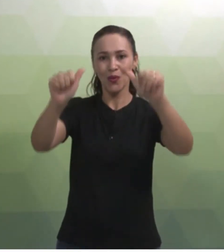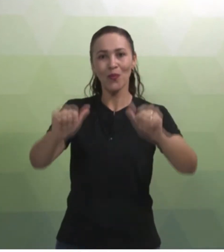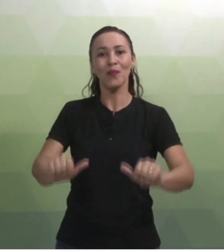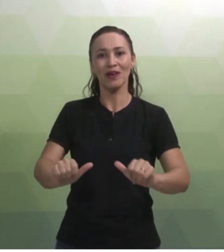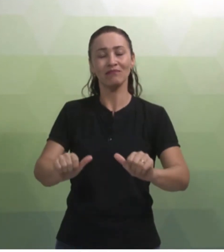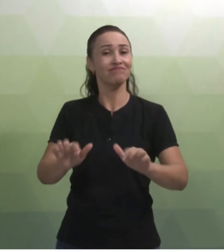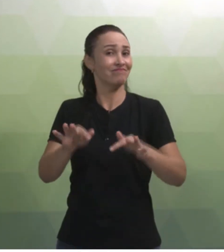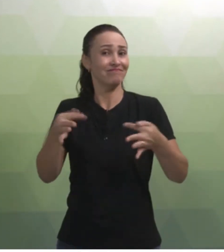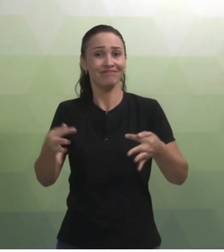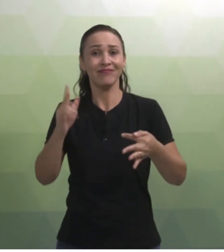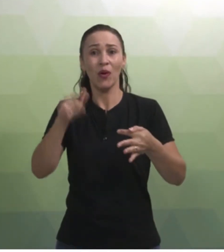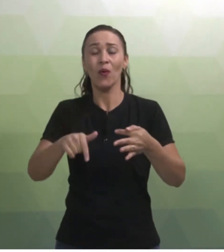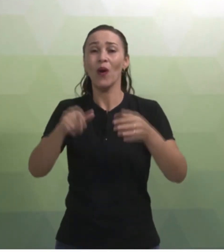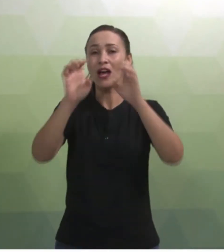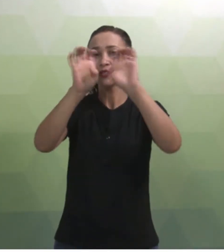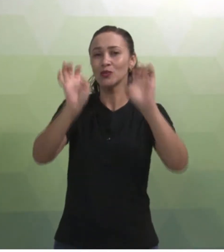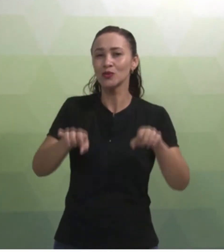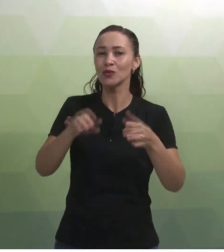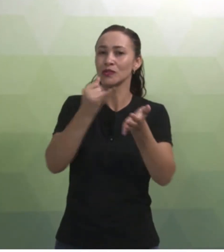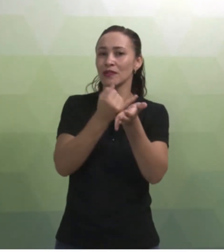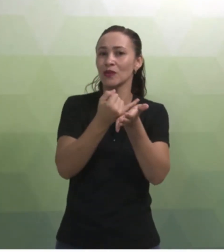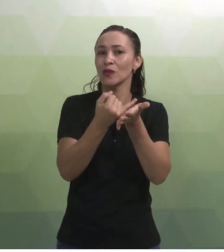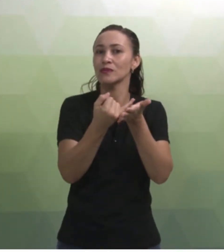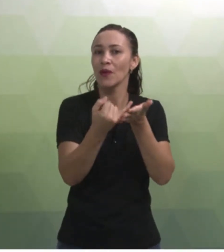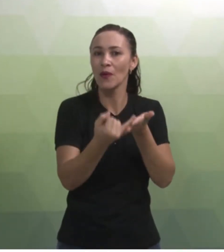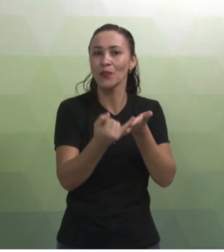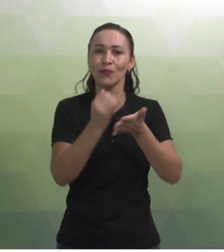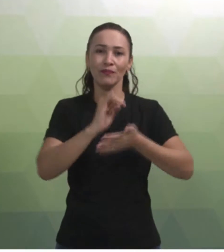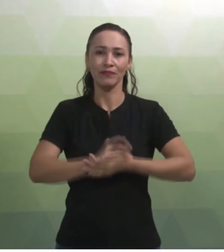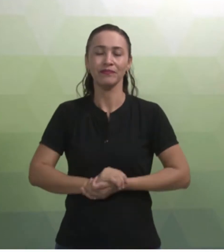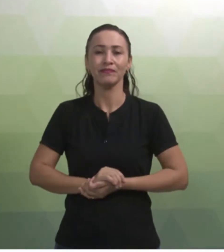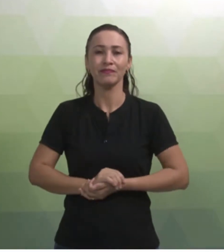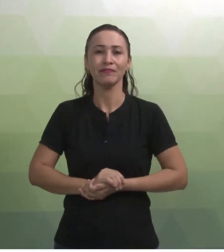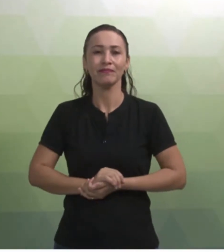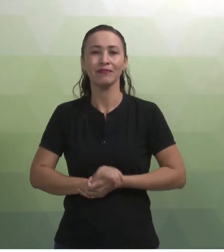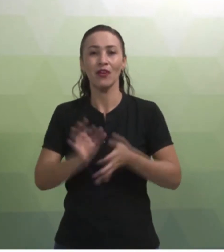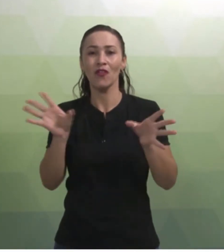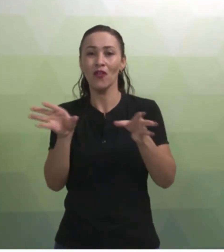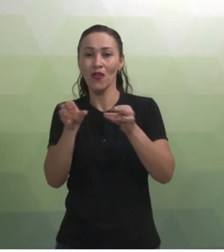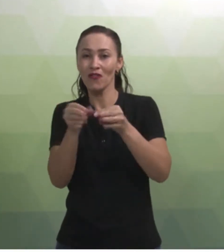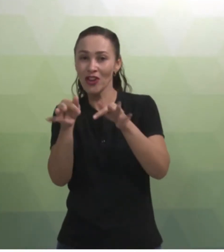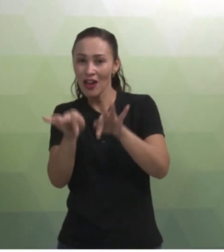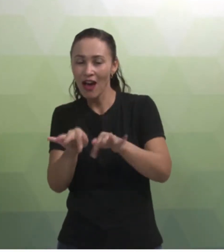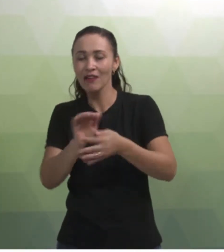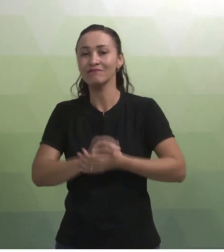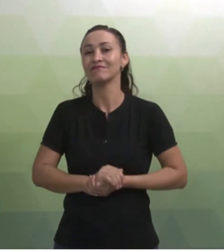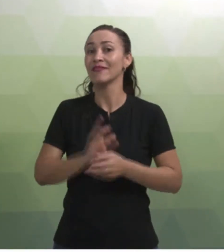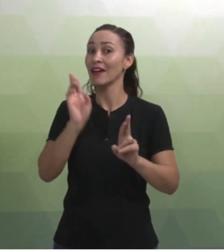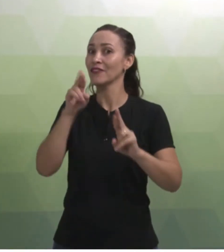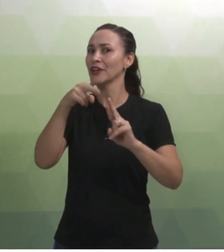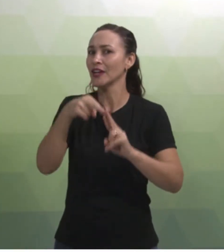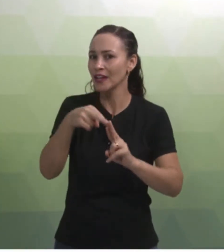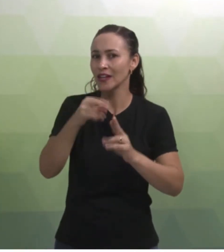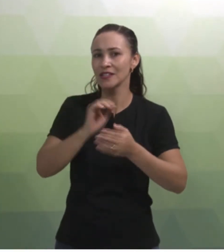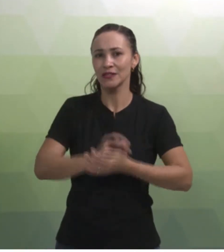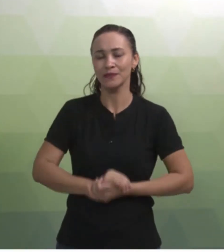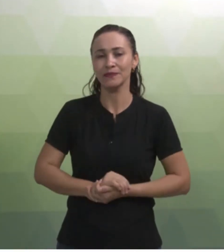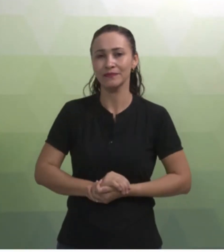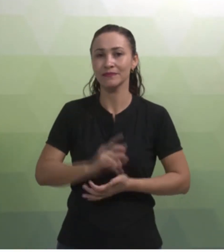coloca ali no banner, com aquela estrutura de introdução, considerações finais, a referência. Então, isso aqui... E